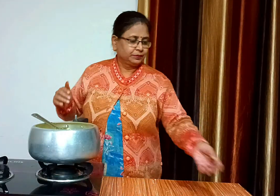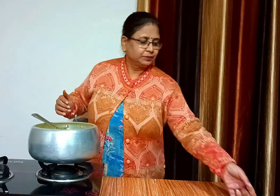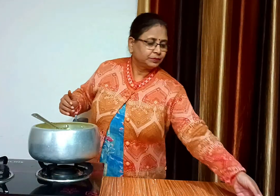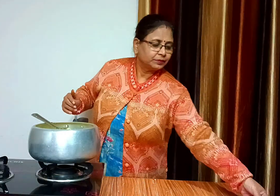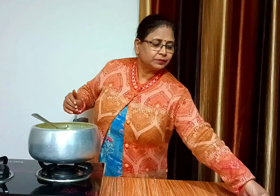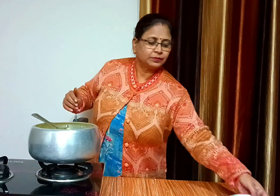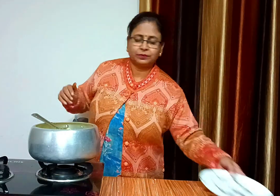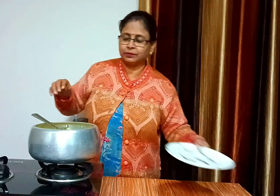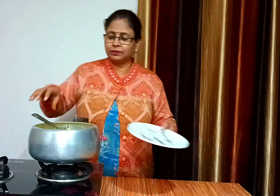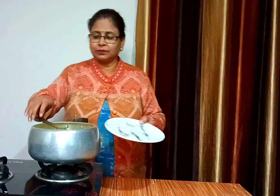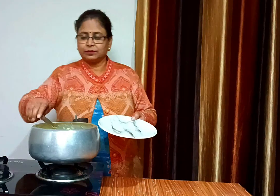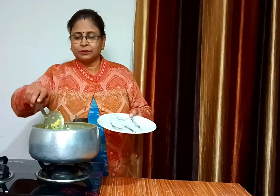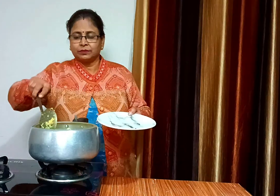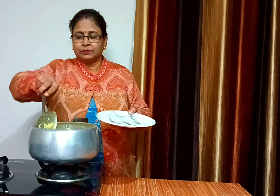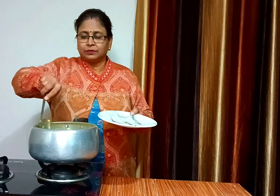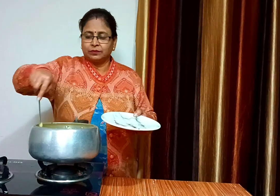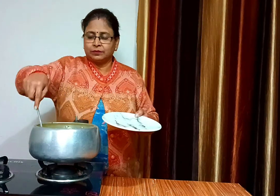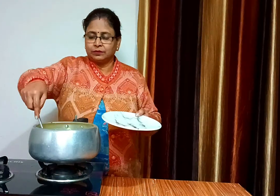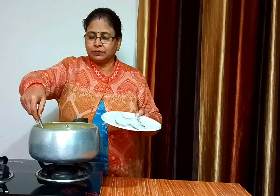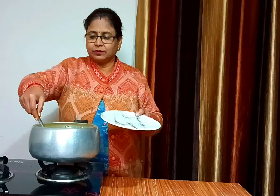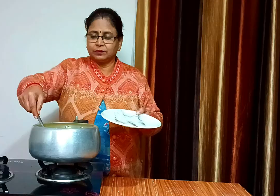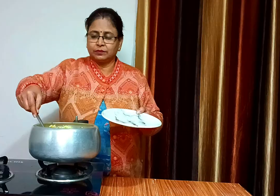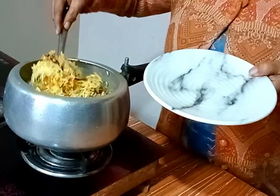अलू दम बिर्यानी बन गई है अब इसे सर्विंग प्रेट पर निकाल लेंगे